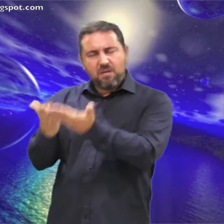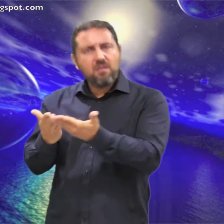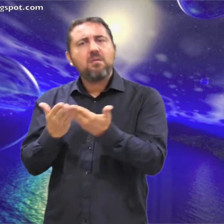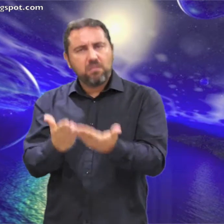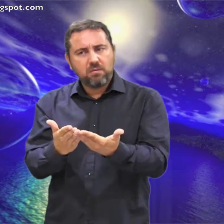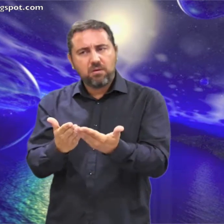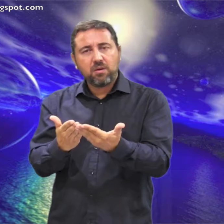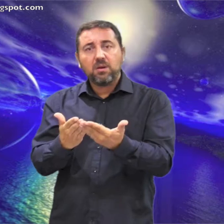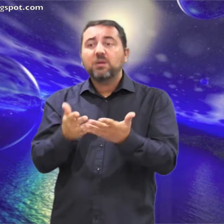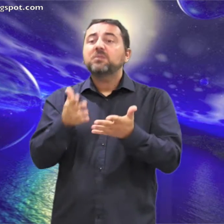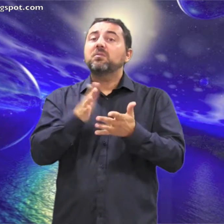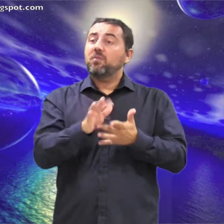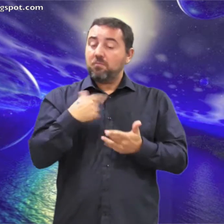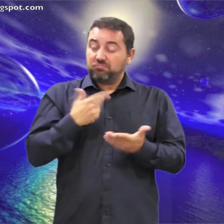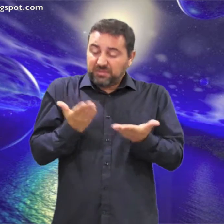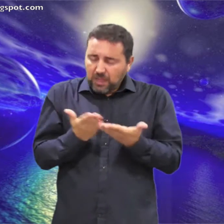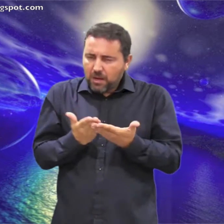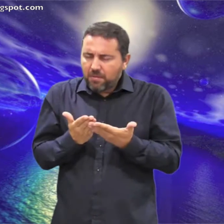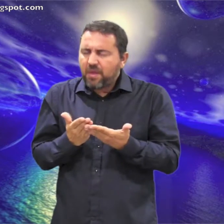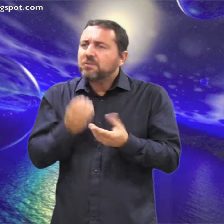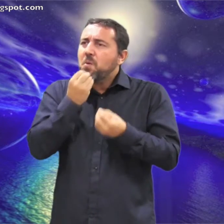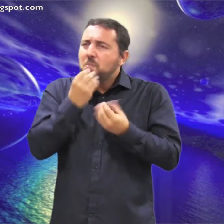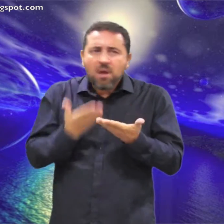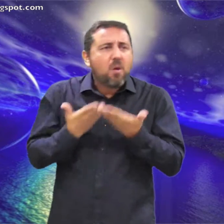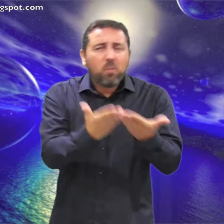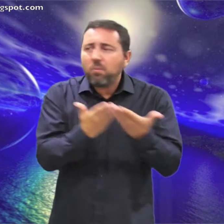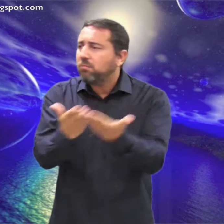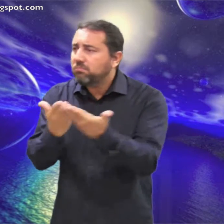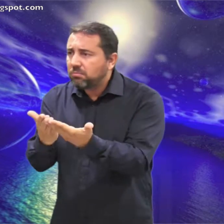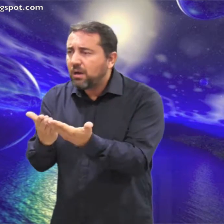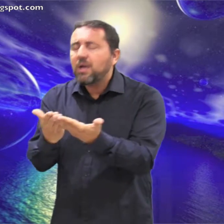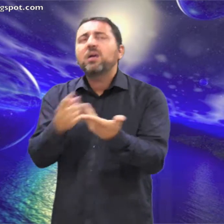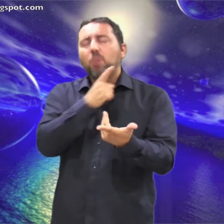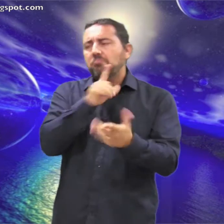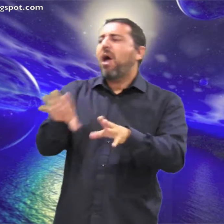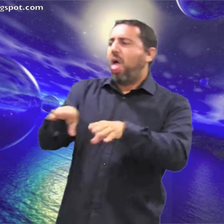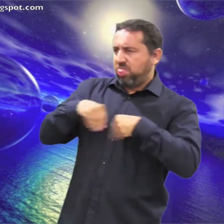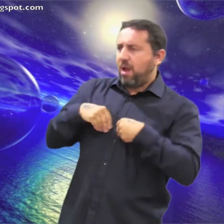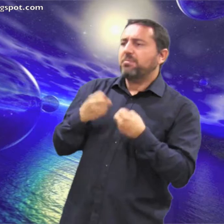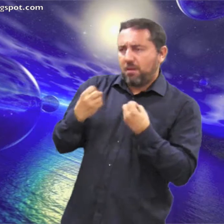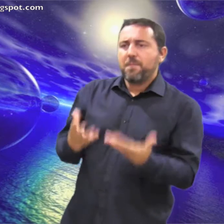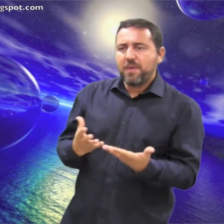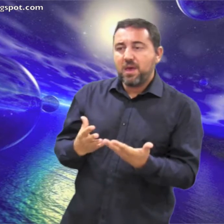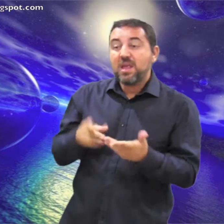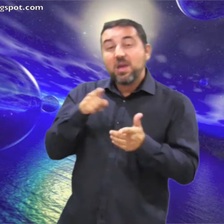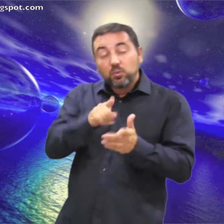Quien sirve de buena gana es bien aceptado. Su plegaria sube hasta las